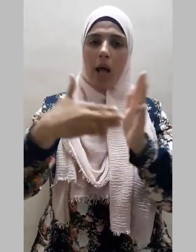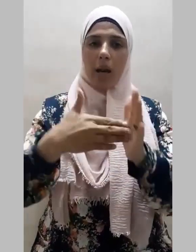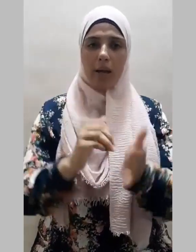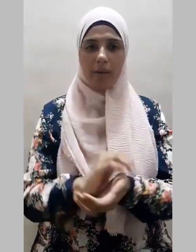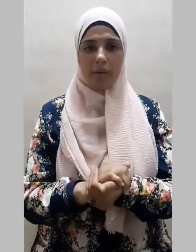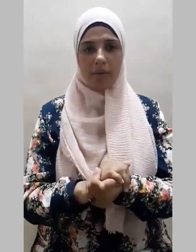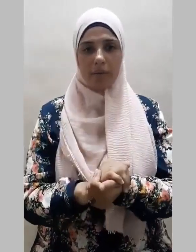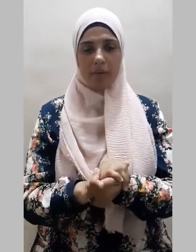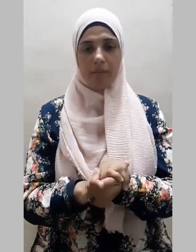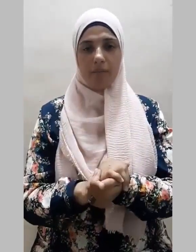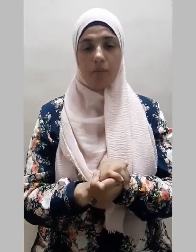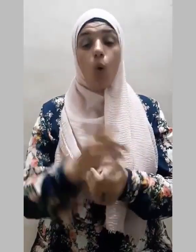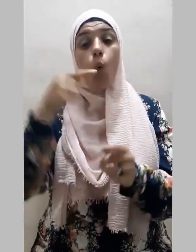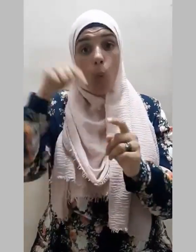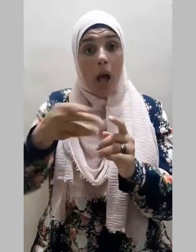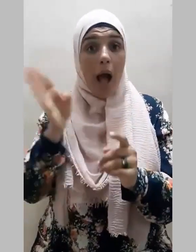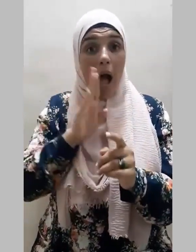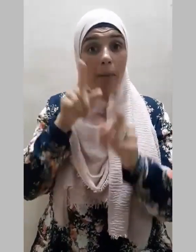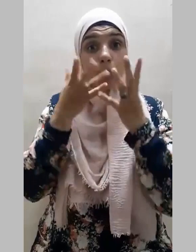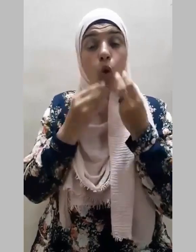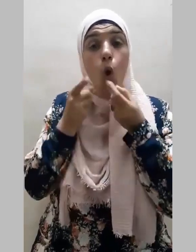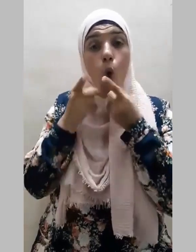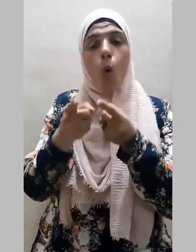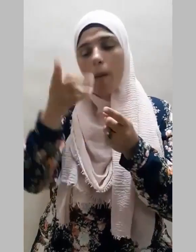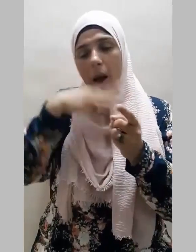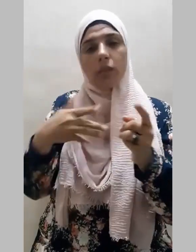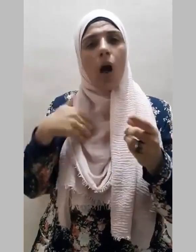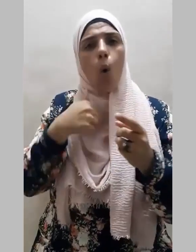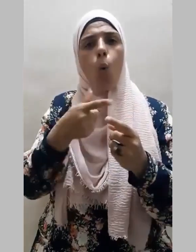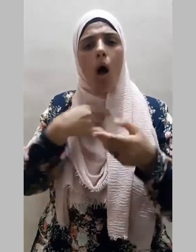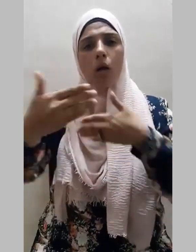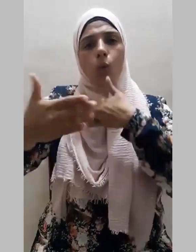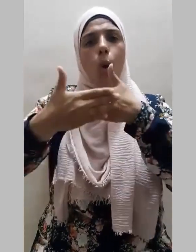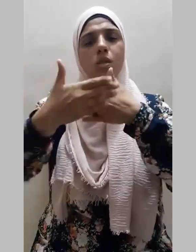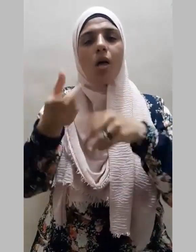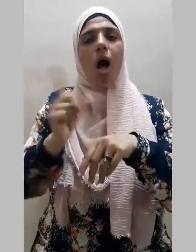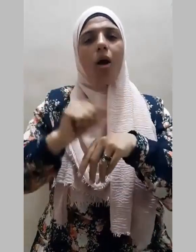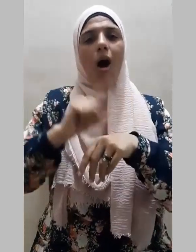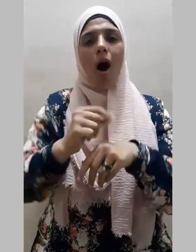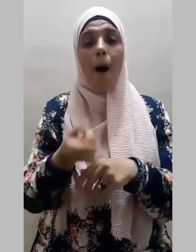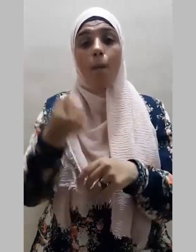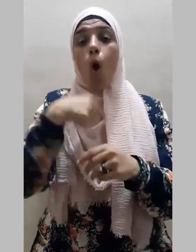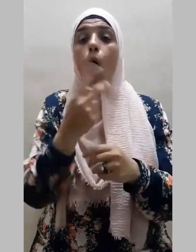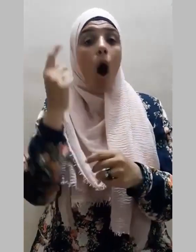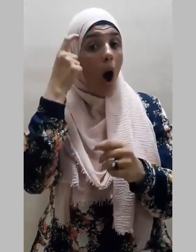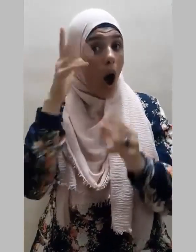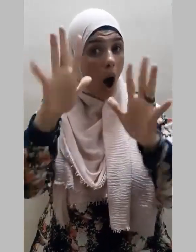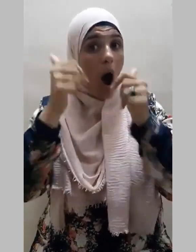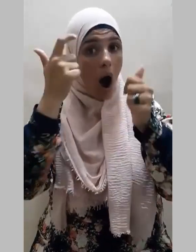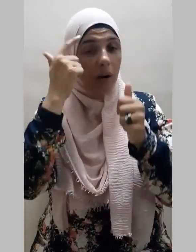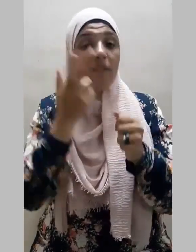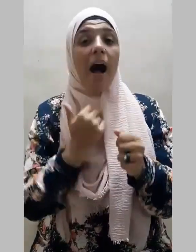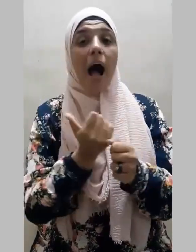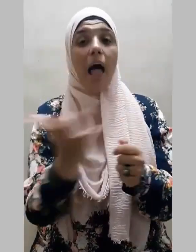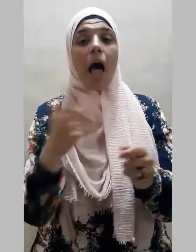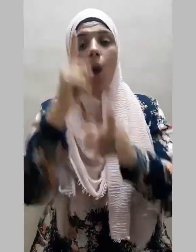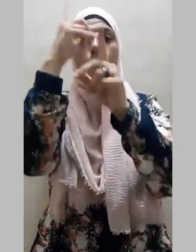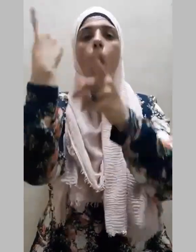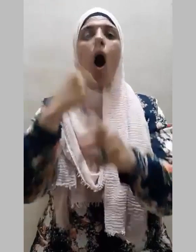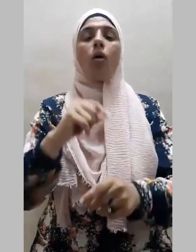وبه توصل الأرحاب ونعرف الحلال والحرام ينفع الله به